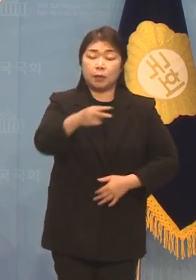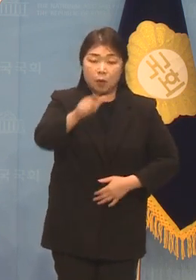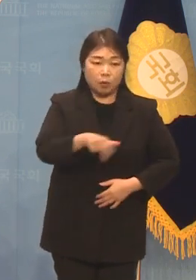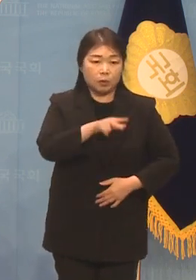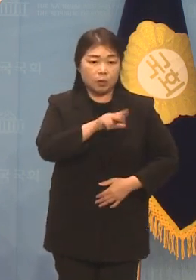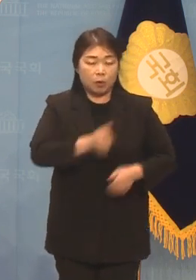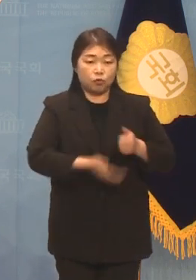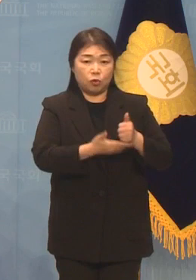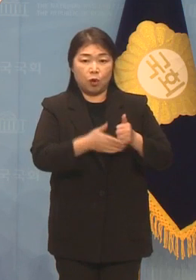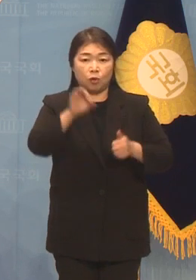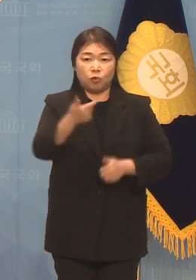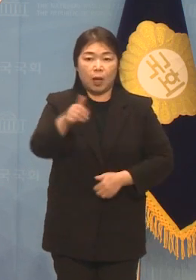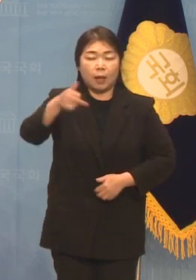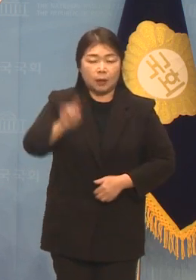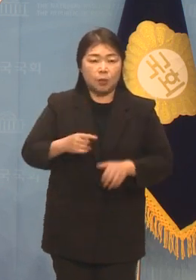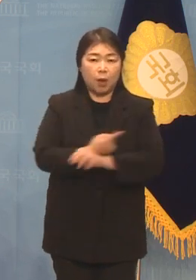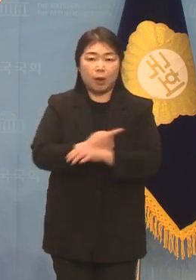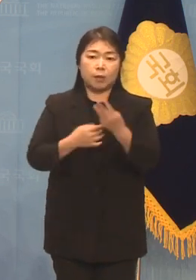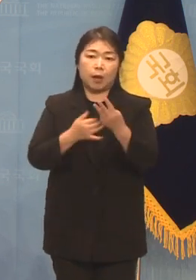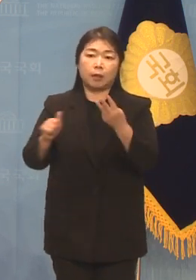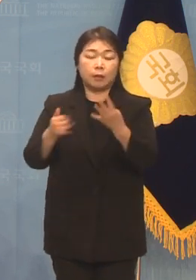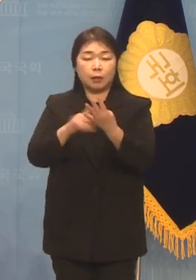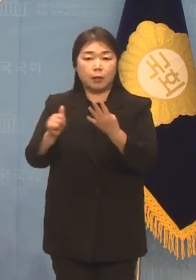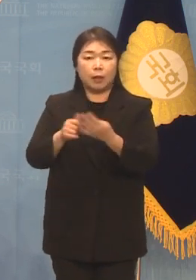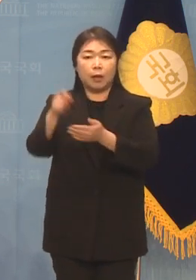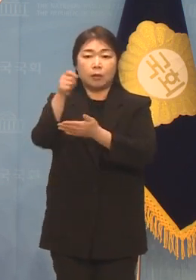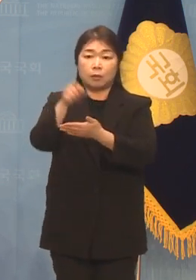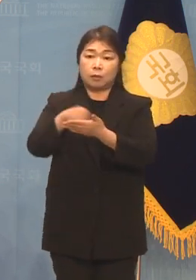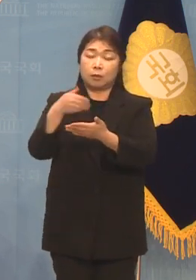4인의 작품 총 33점이 전시됩니다.